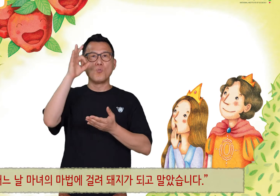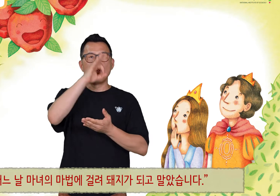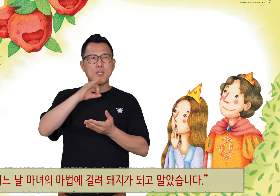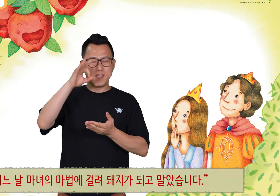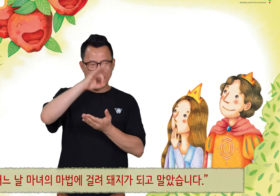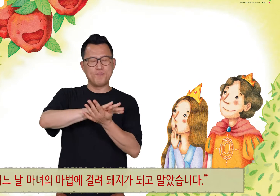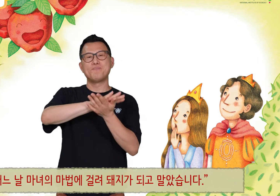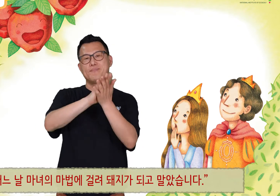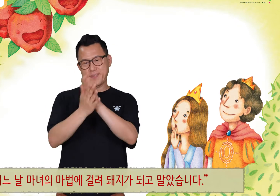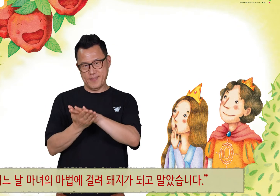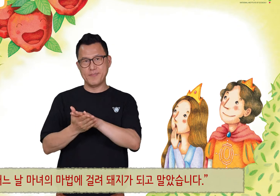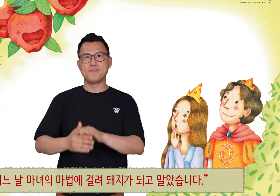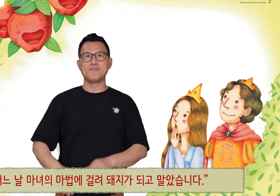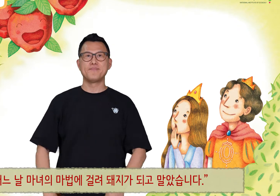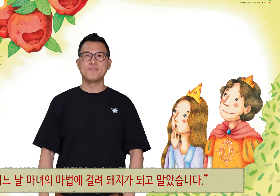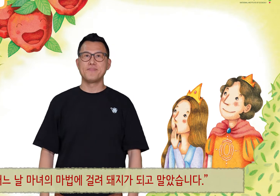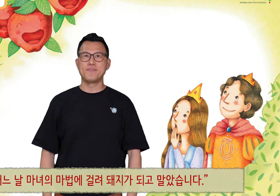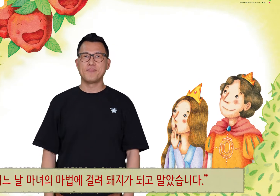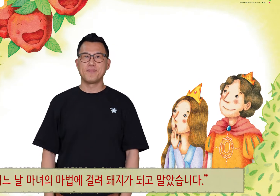말았습니다.